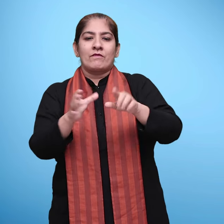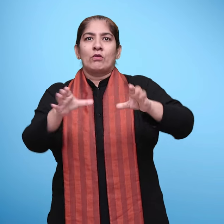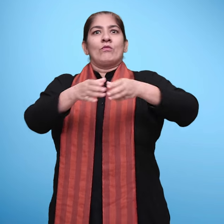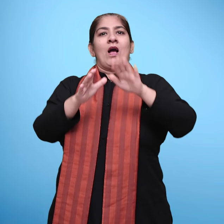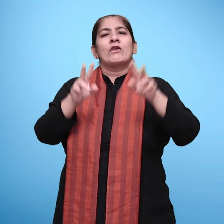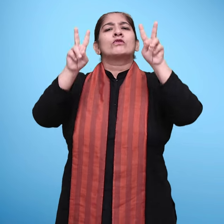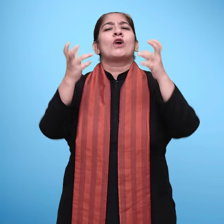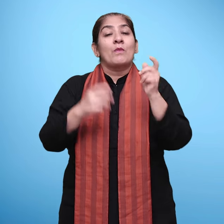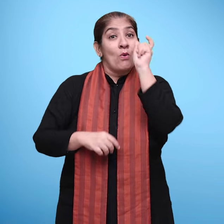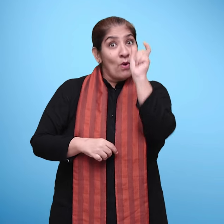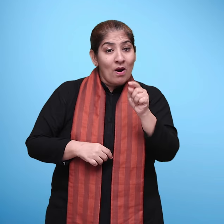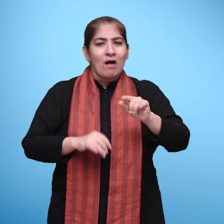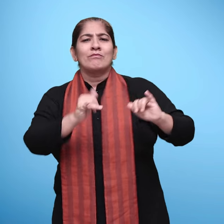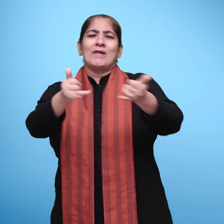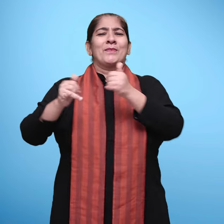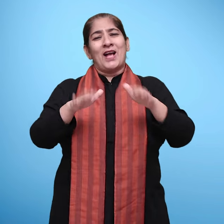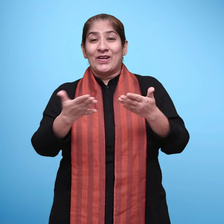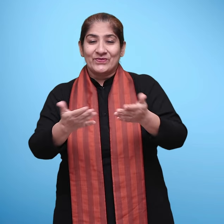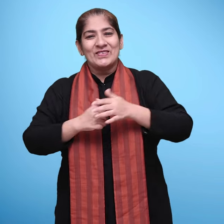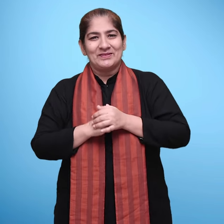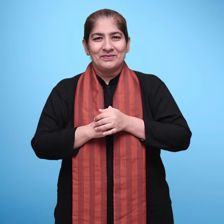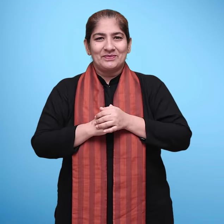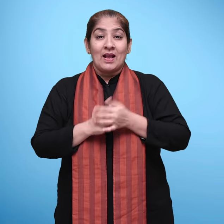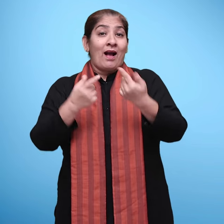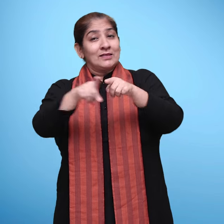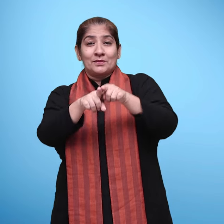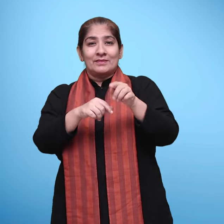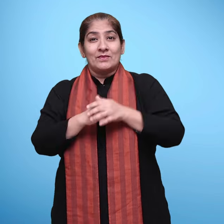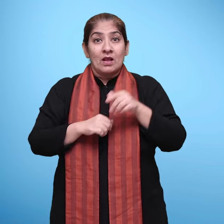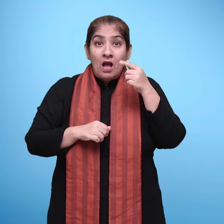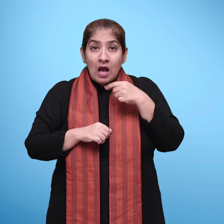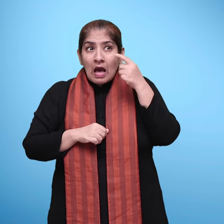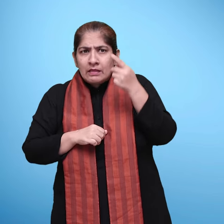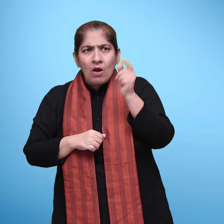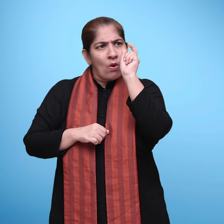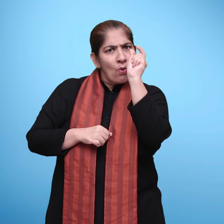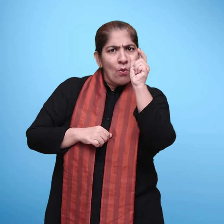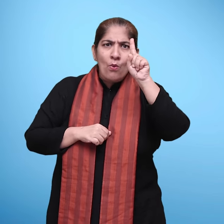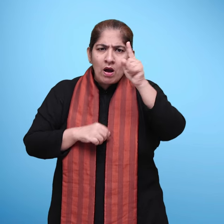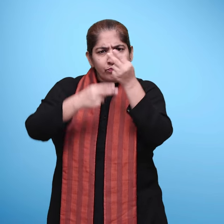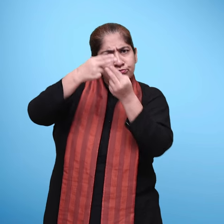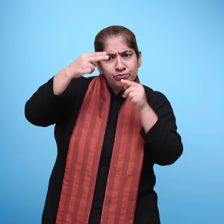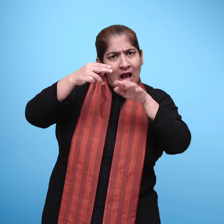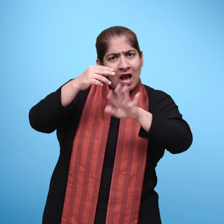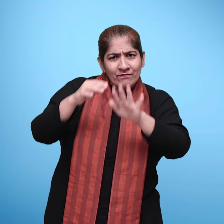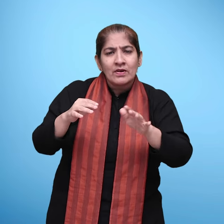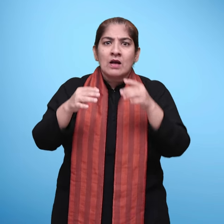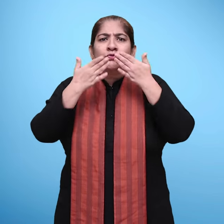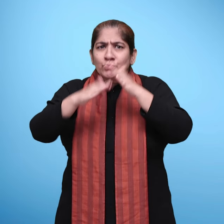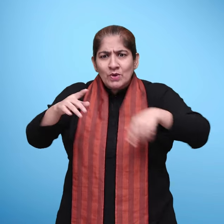आधार पर शब्दों का खेल की रचना की गई है उदारन के तौर पर आप देखेंगे कि पहली इकाई में कहानियों